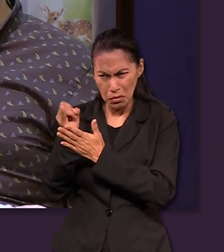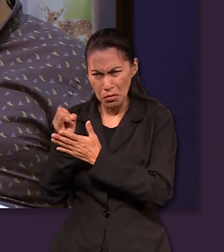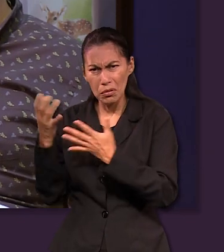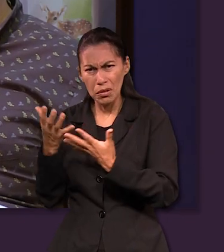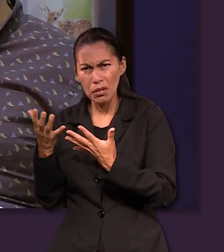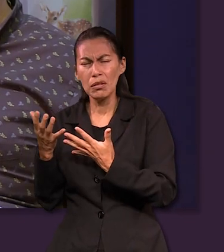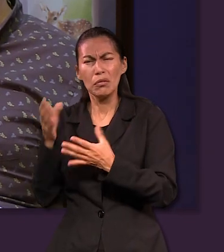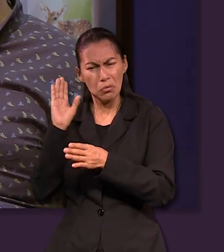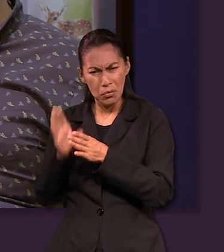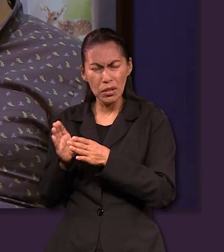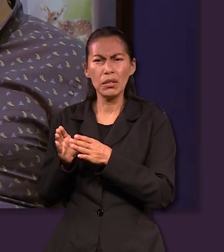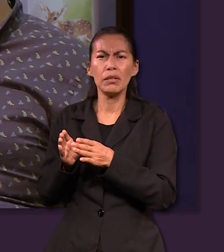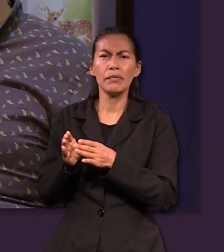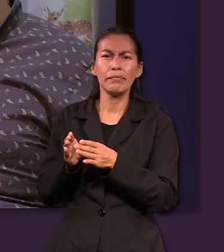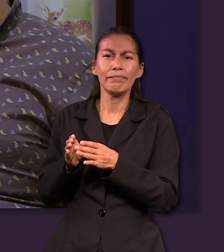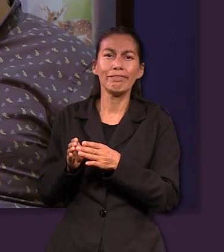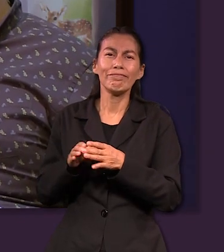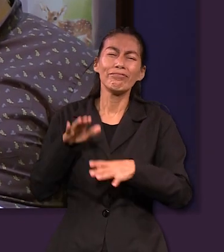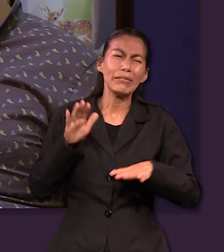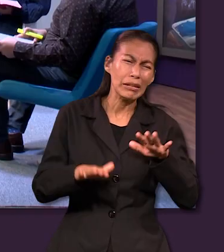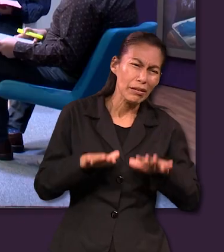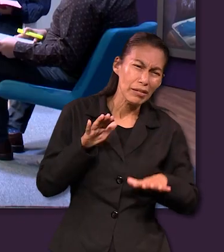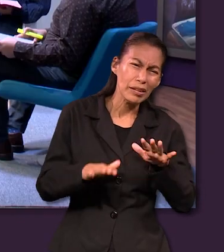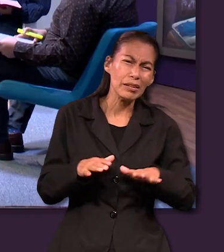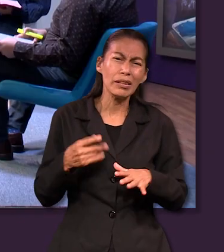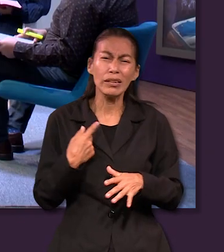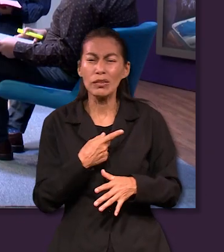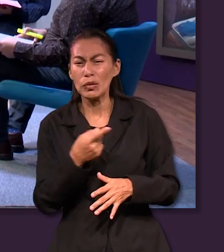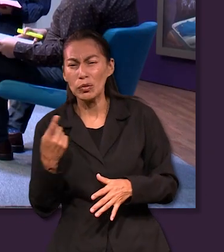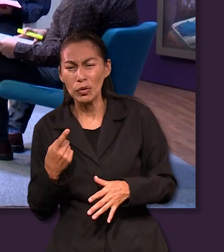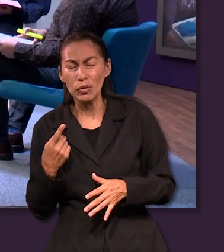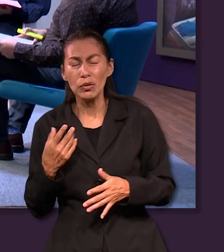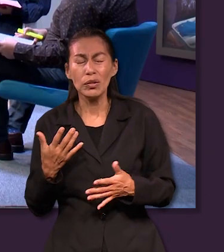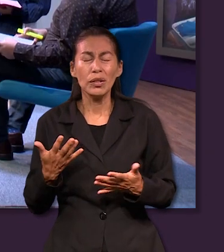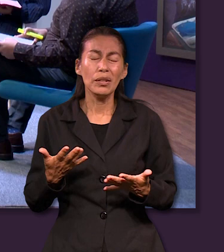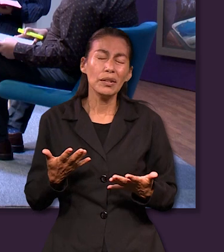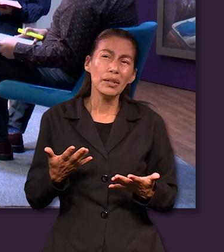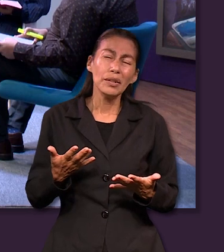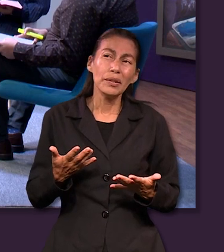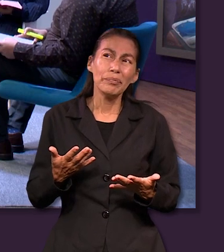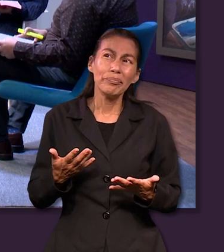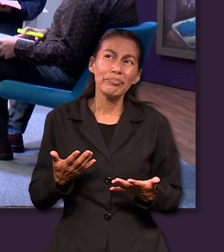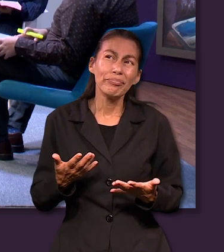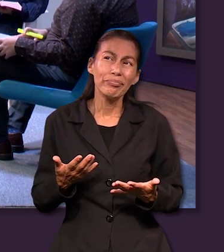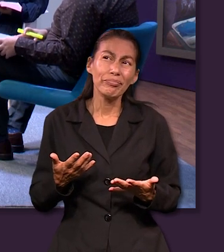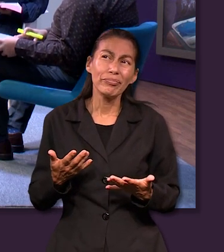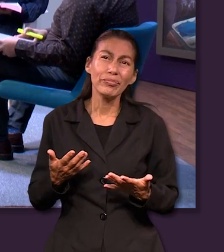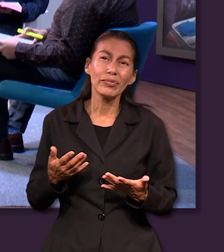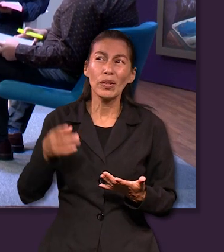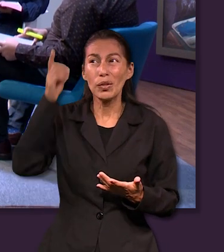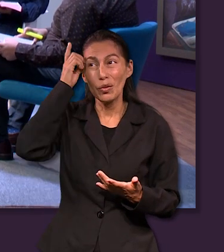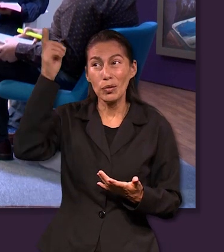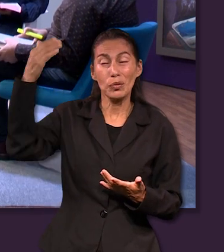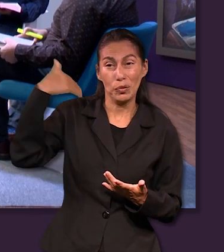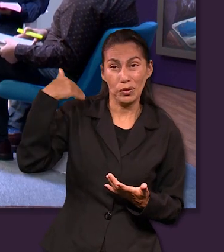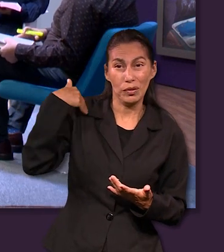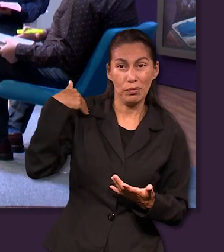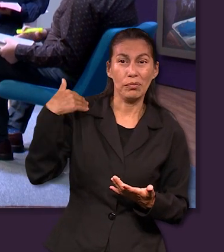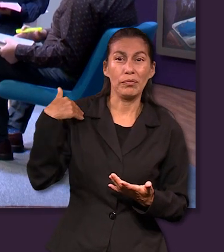decidido iniciar y en ocasiones como que nosotros queremos que los llamados de Dios que todos tenemos